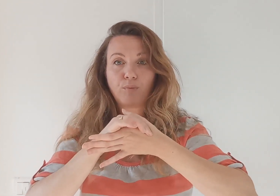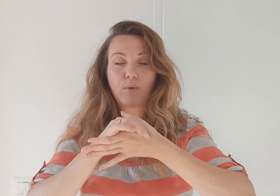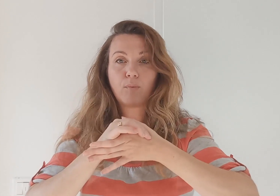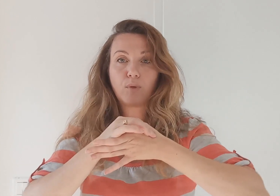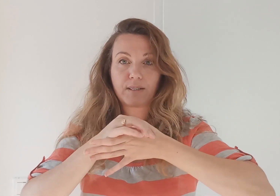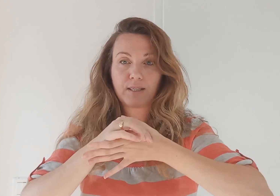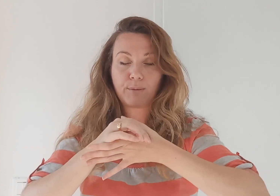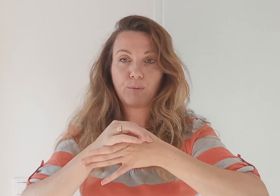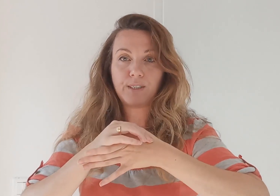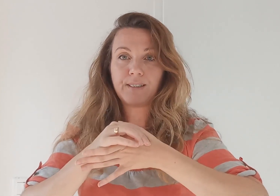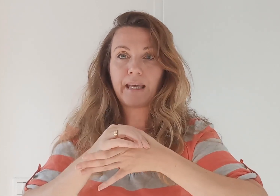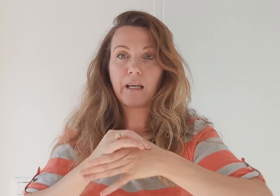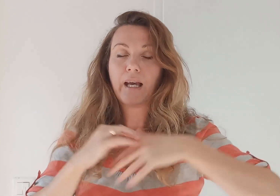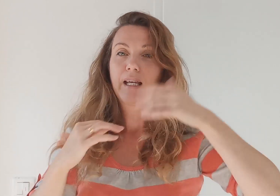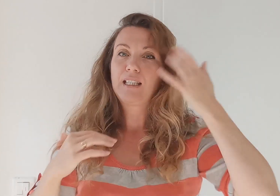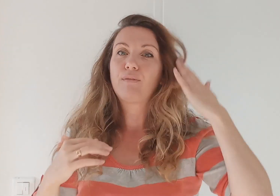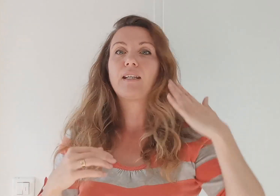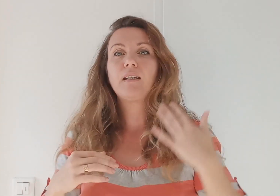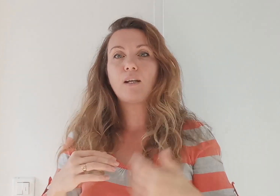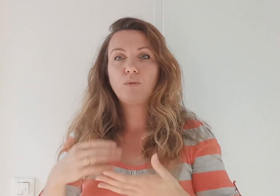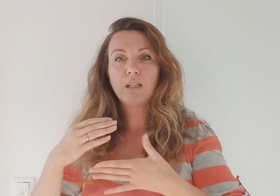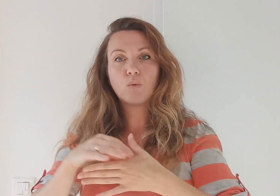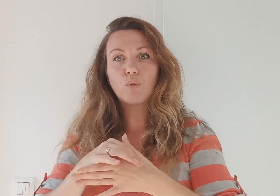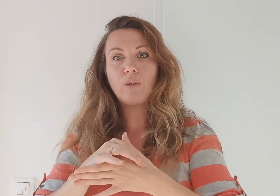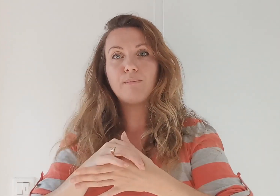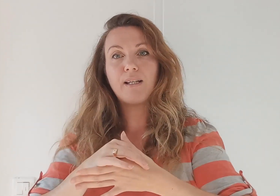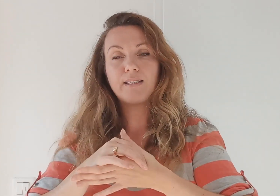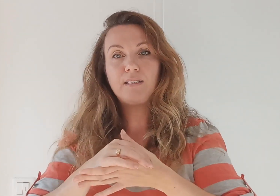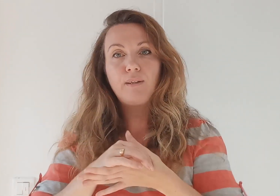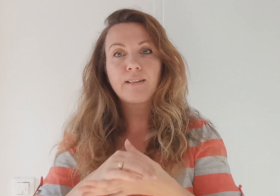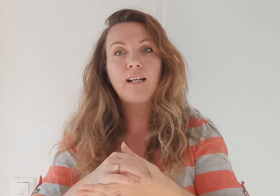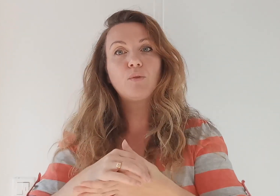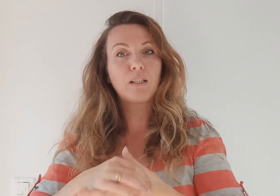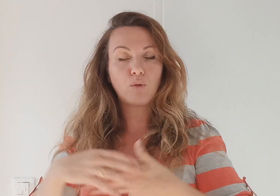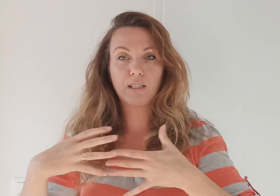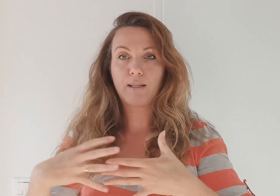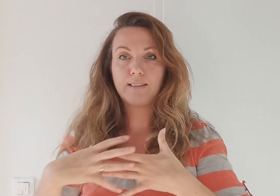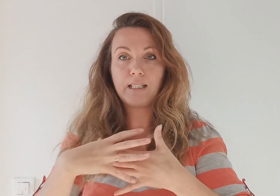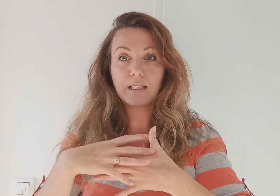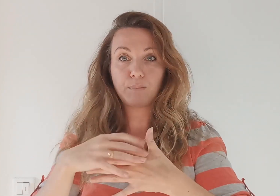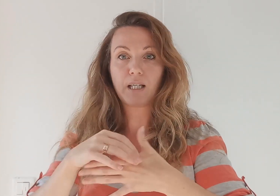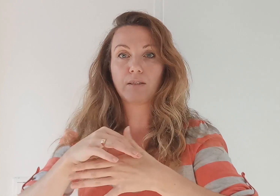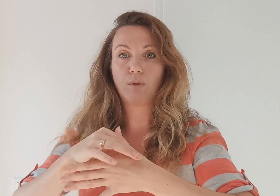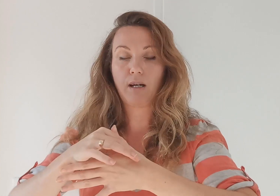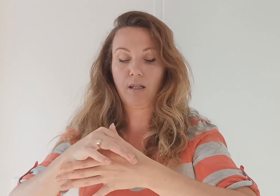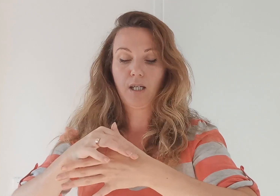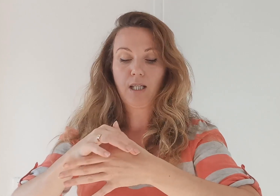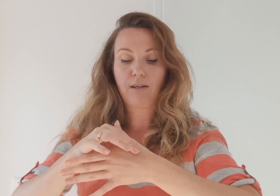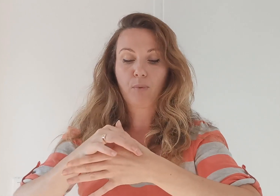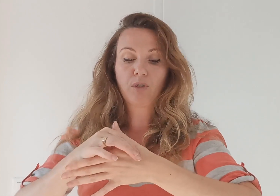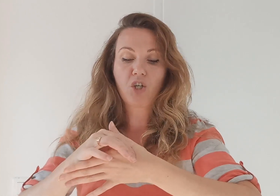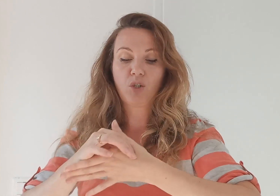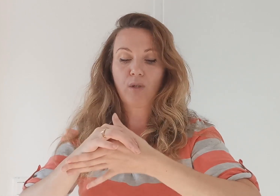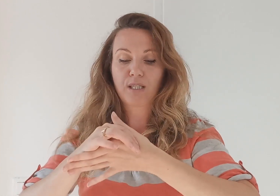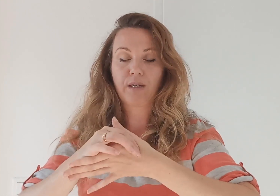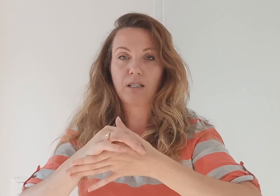point pour le système immunitaire. Il va aider à lutter contre les maladies hivernales, notamment les maladies respiratoires. Il va protéger toute la sphère